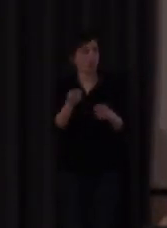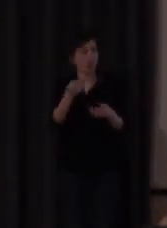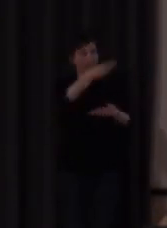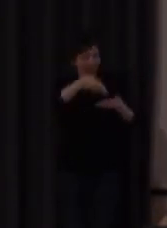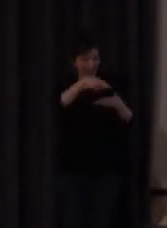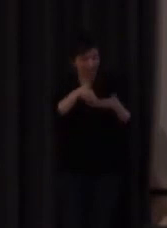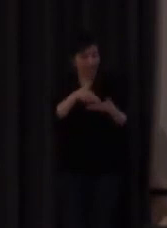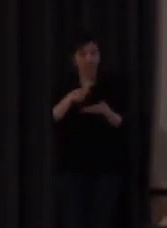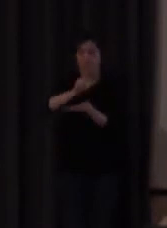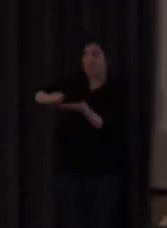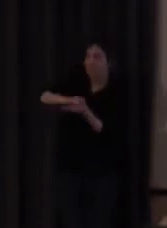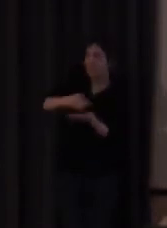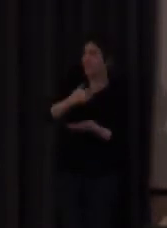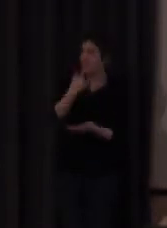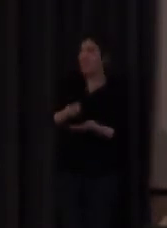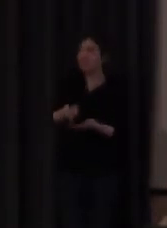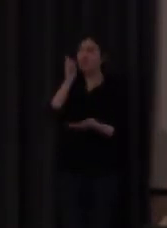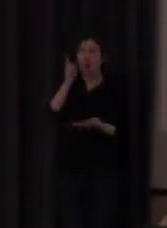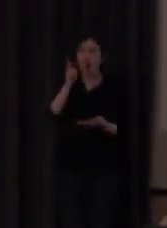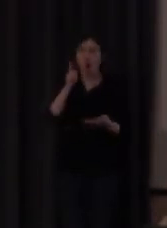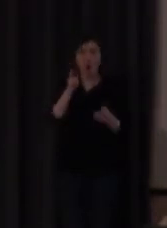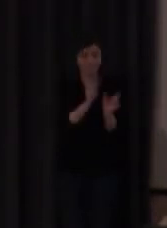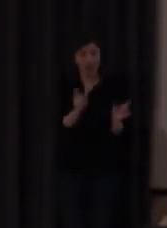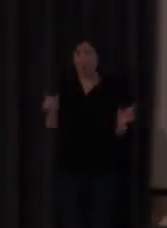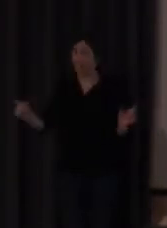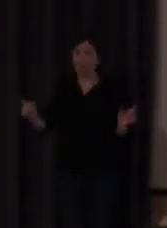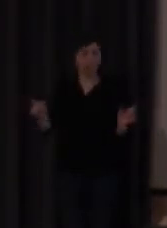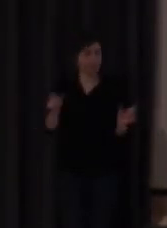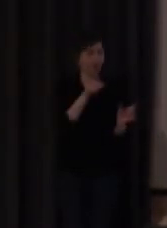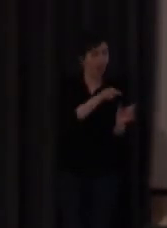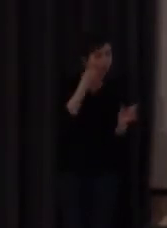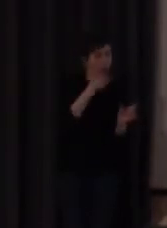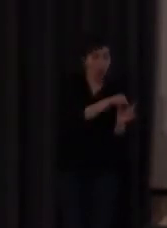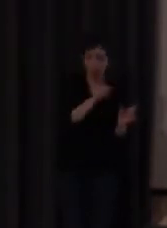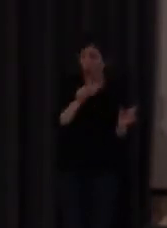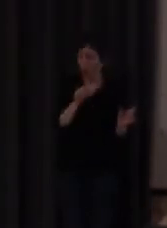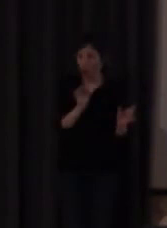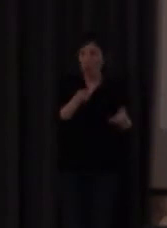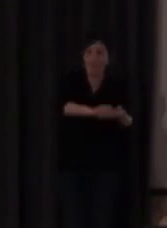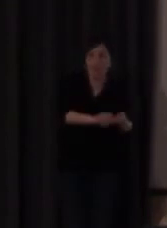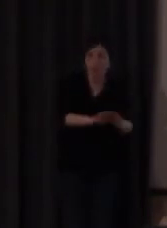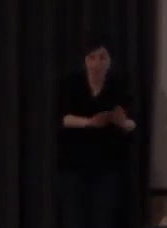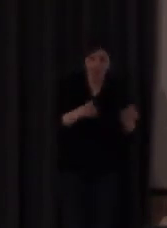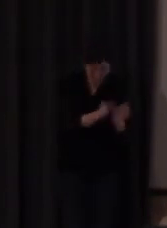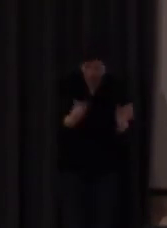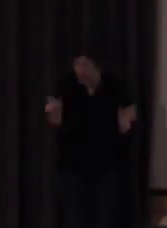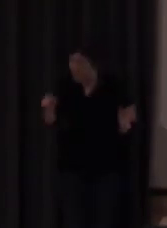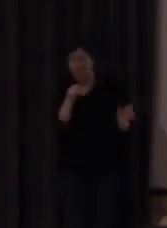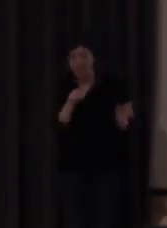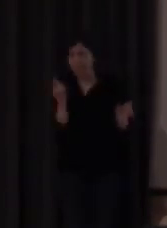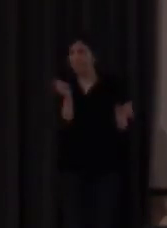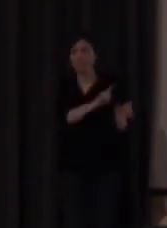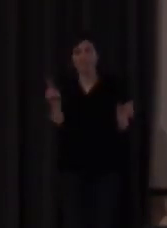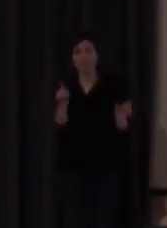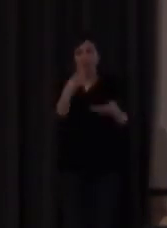más allá de una mera descodificación de un conjunto de signos gráficos de palabras. En el caso de la lectura tiene que ser